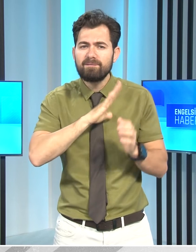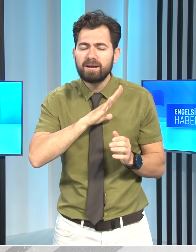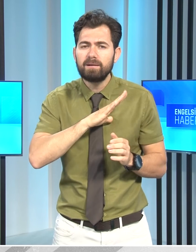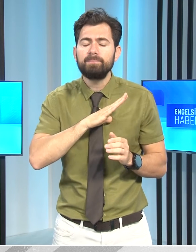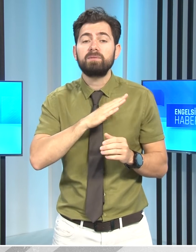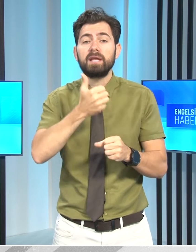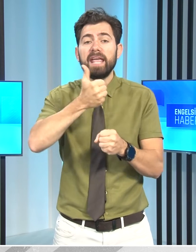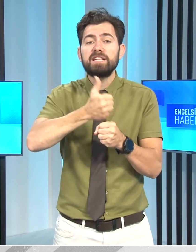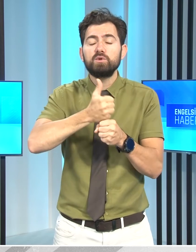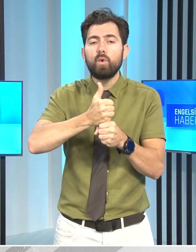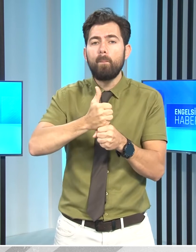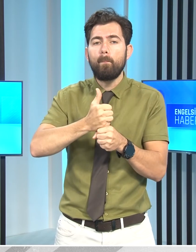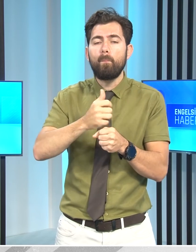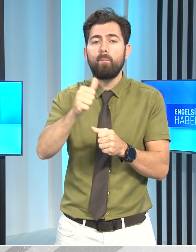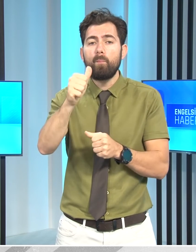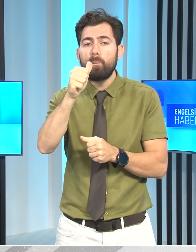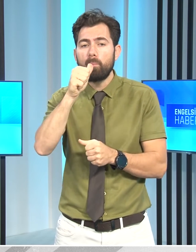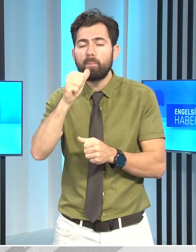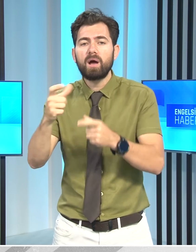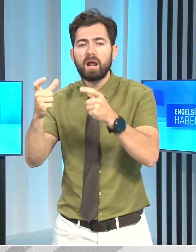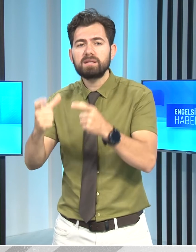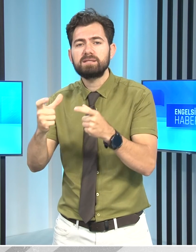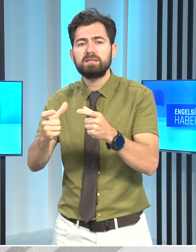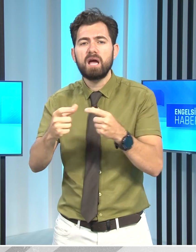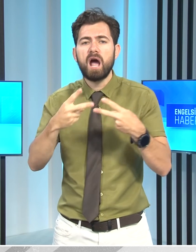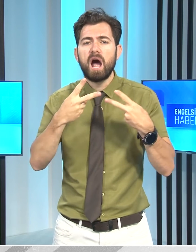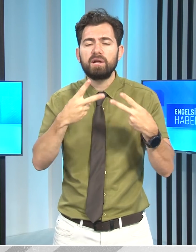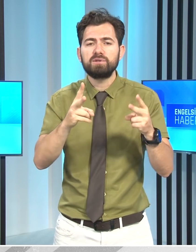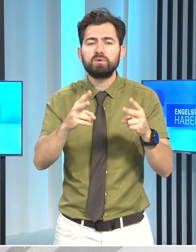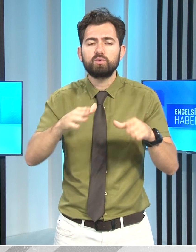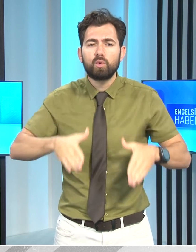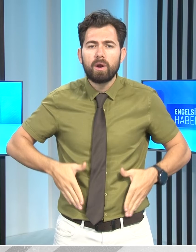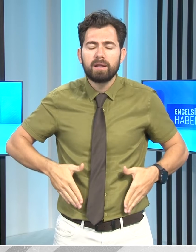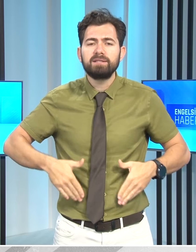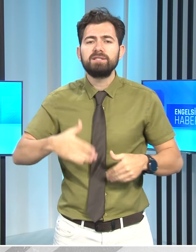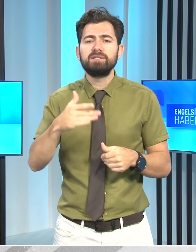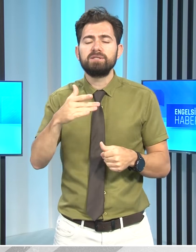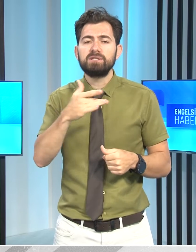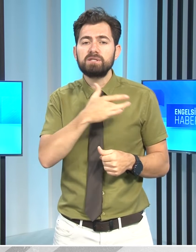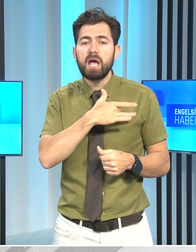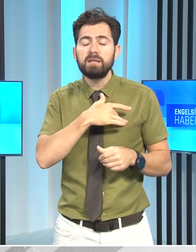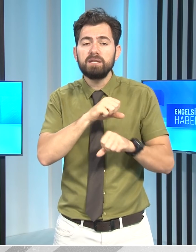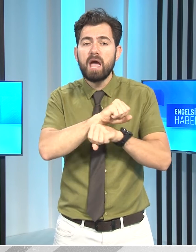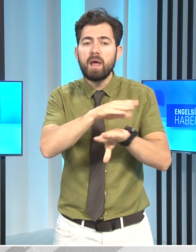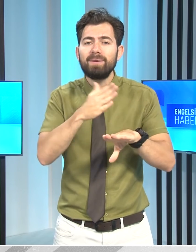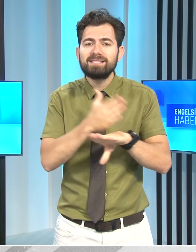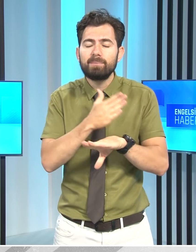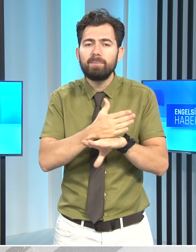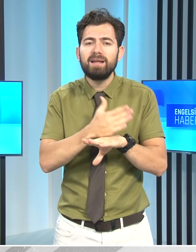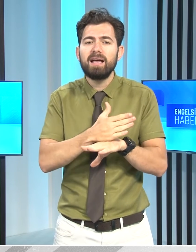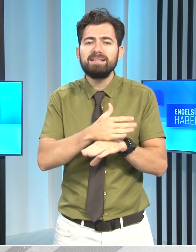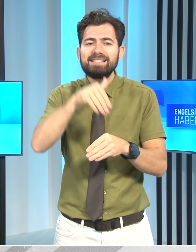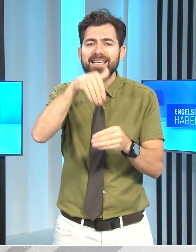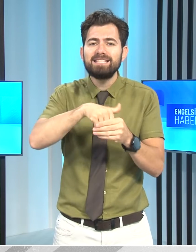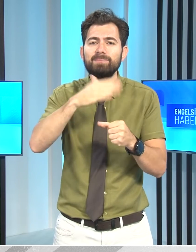Barajı'nın yeniden açılış töreninin canlı yayınlanması nedeniyle, seçim yasağını çiğnediği gerekçesiyle,